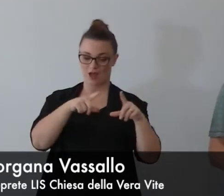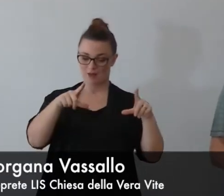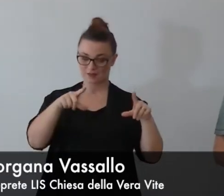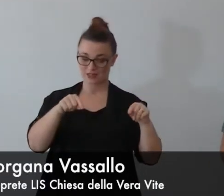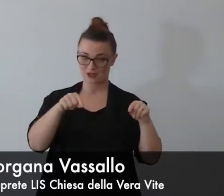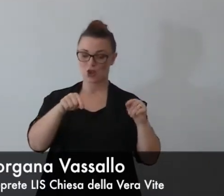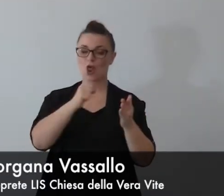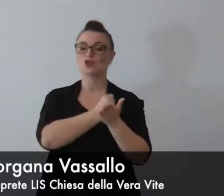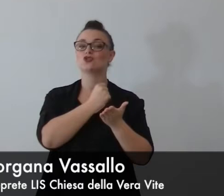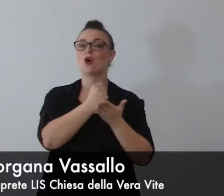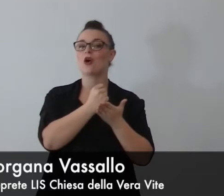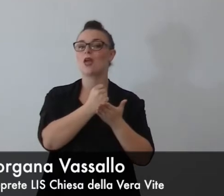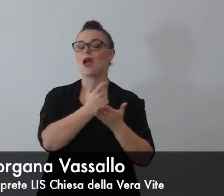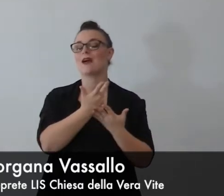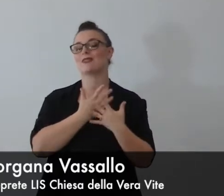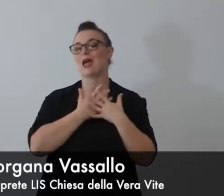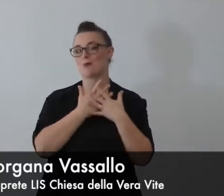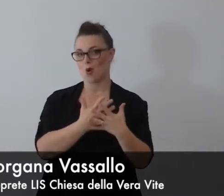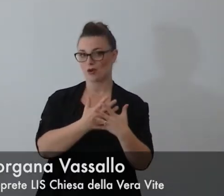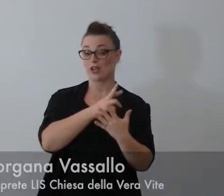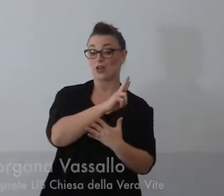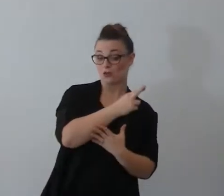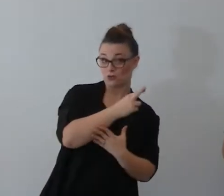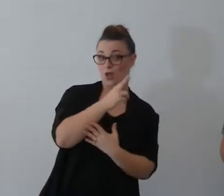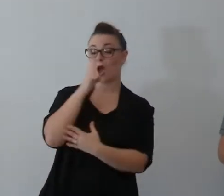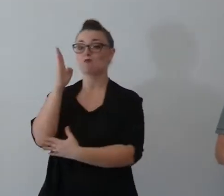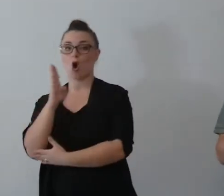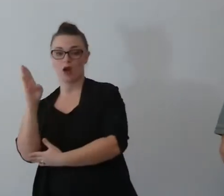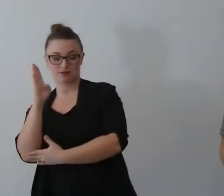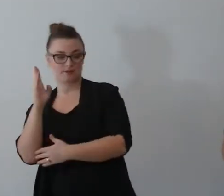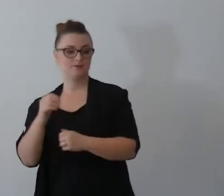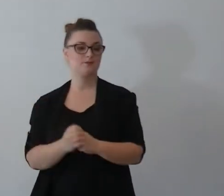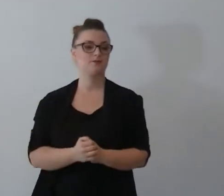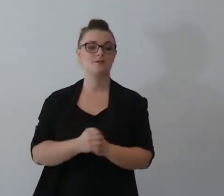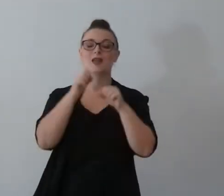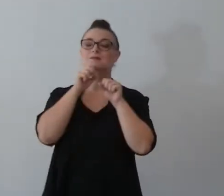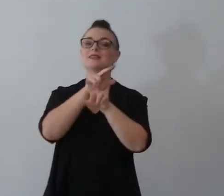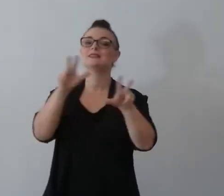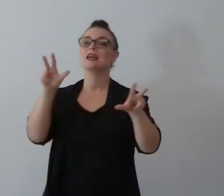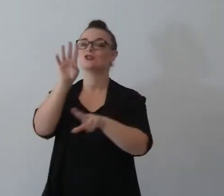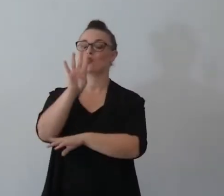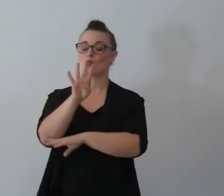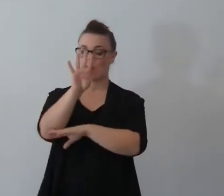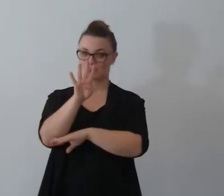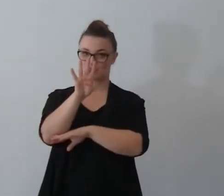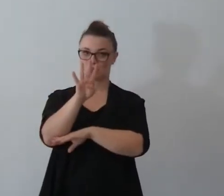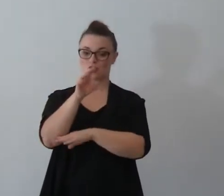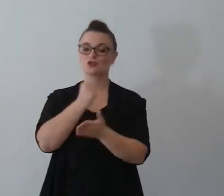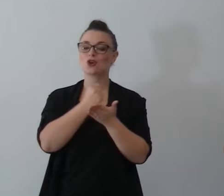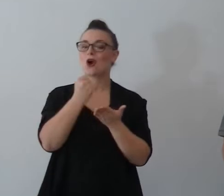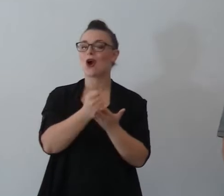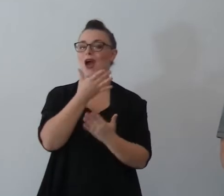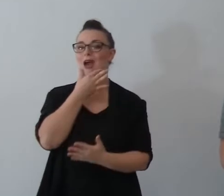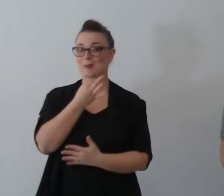e Boaz. Siamo in quarto messaggio di una storia molto bella che